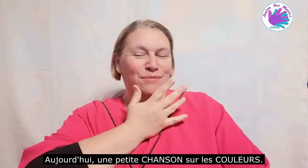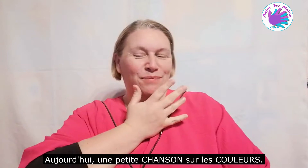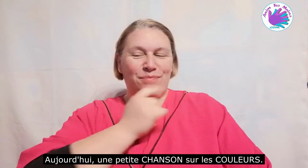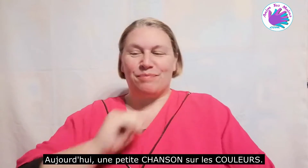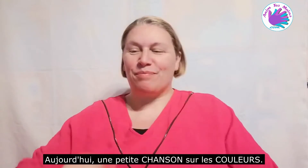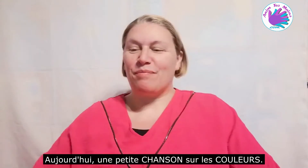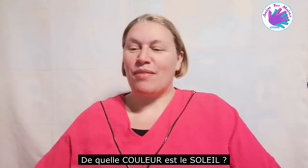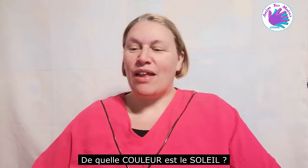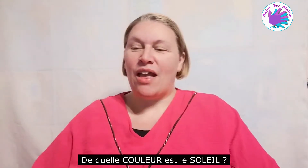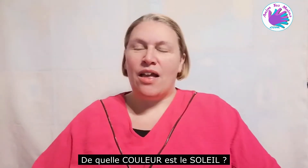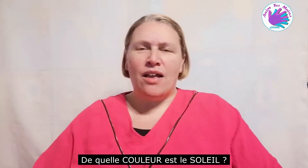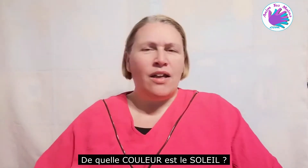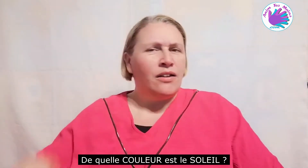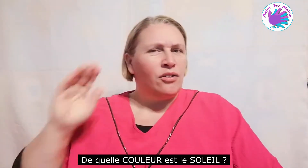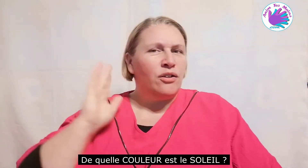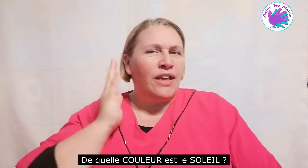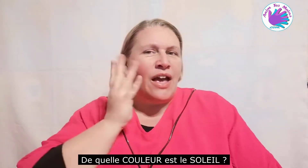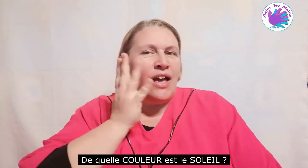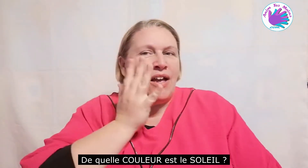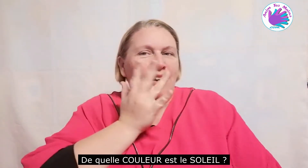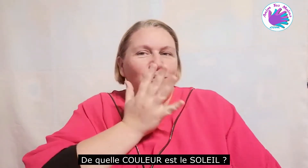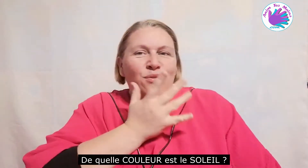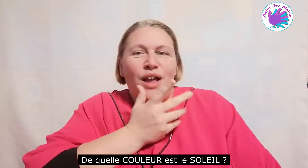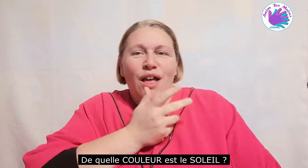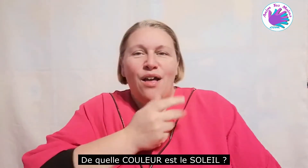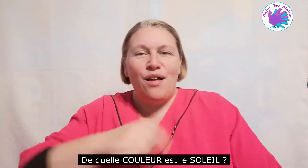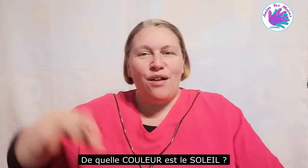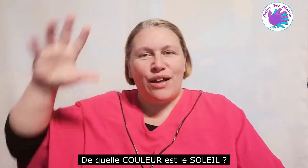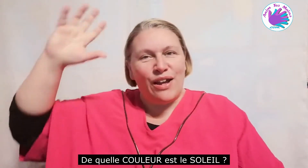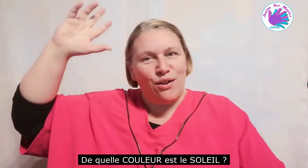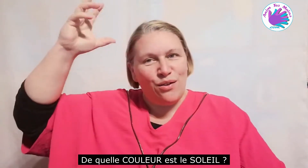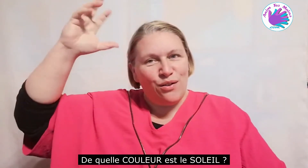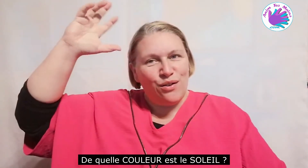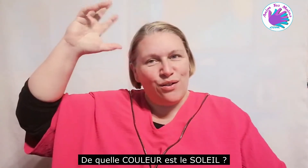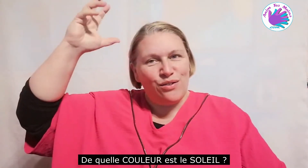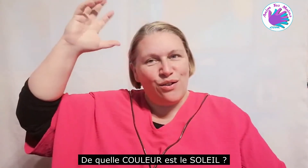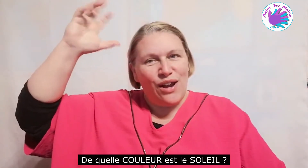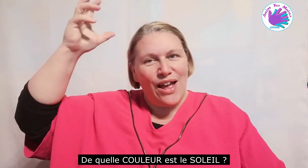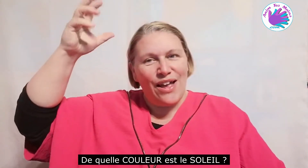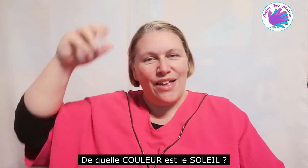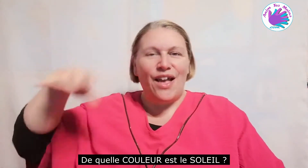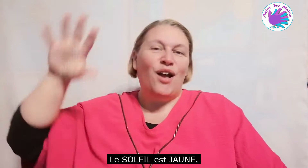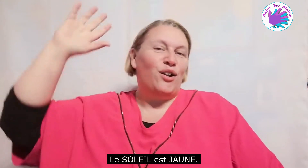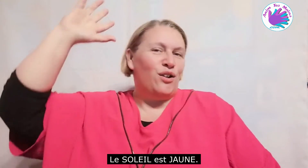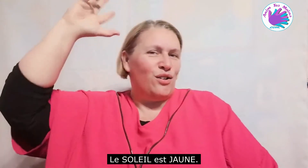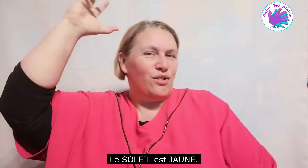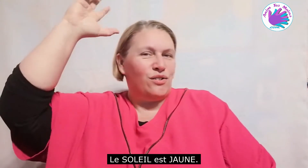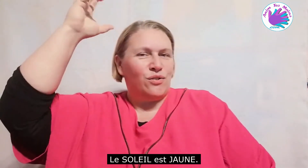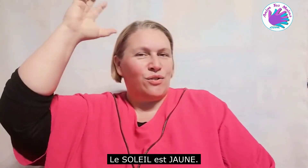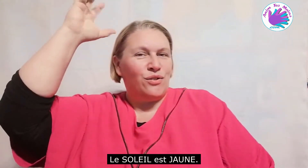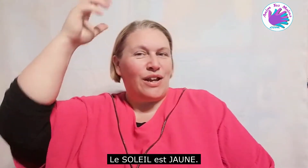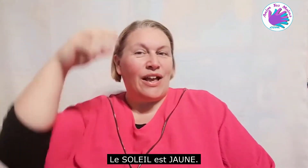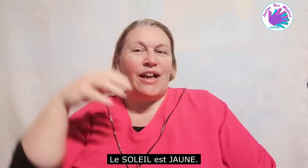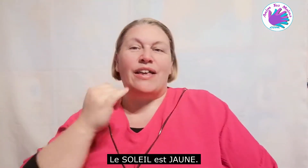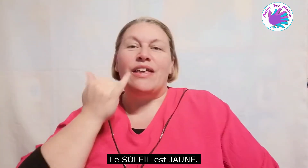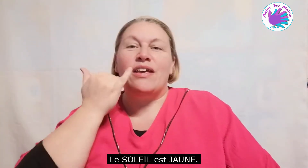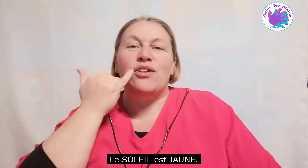de quelle couleur est le soleil le soleil est